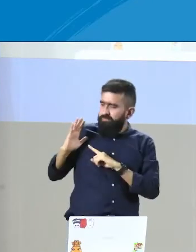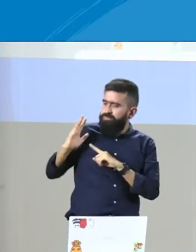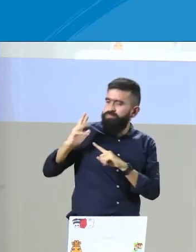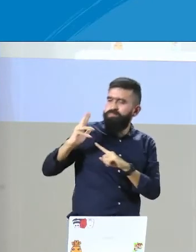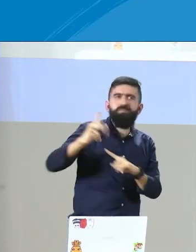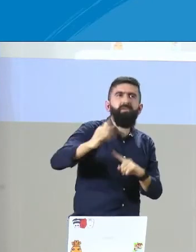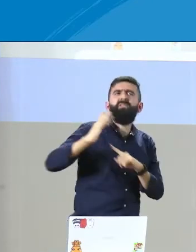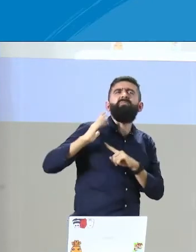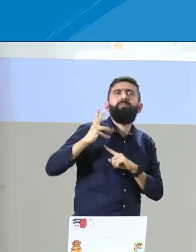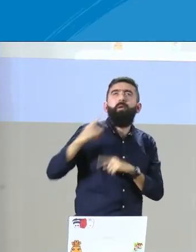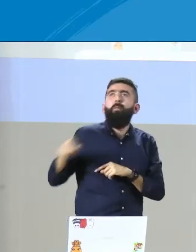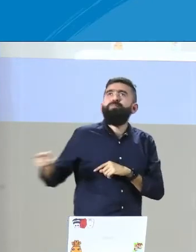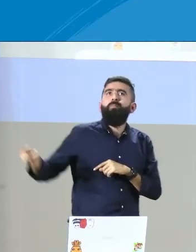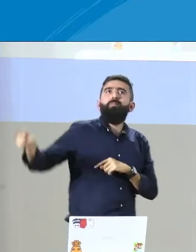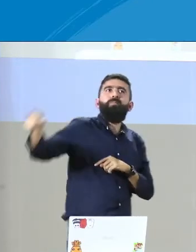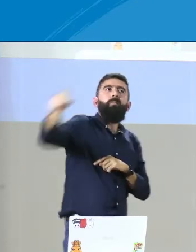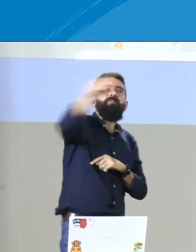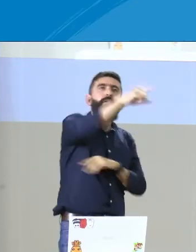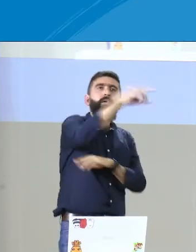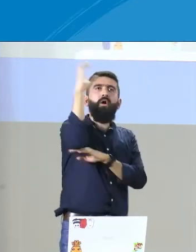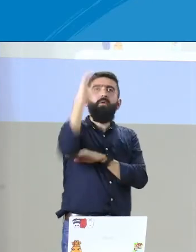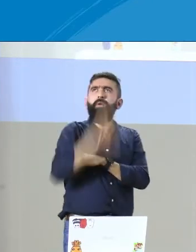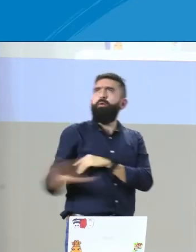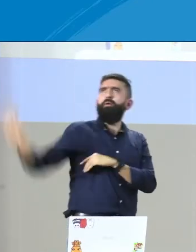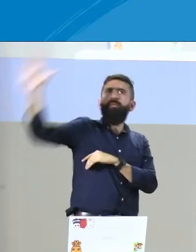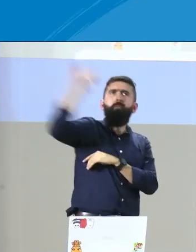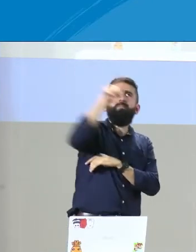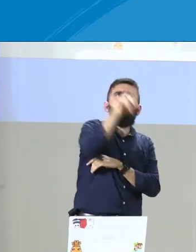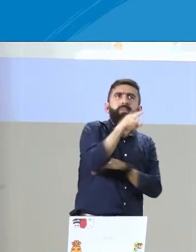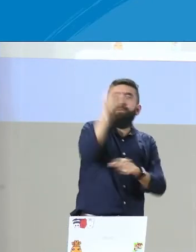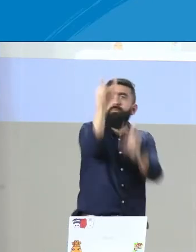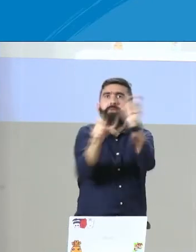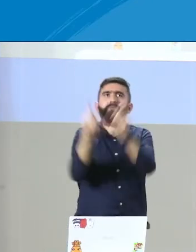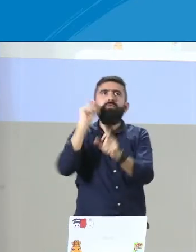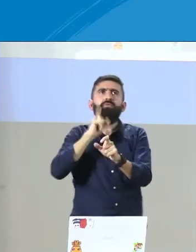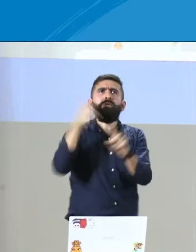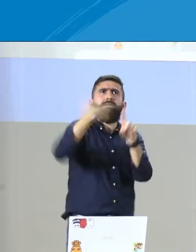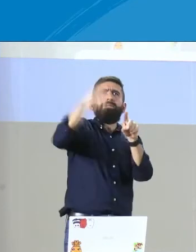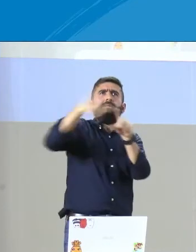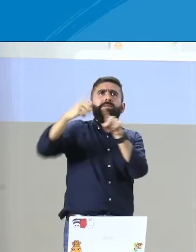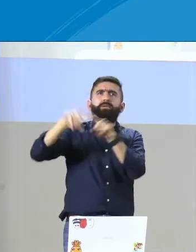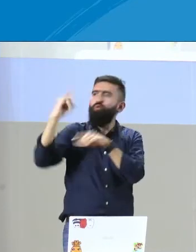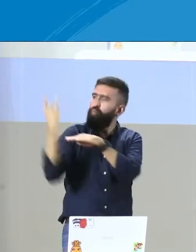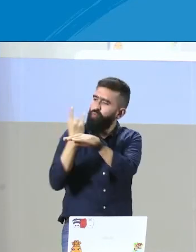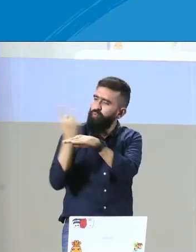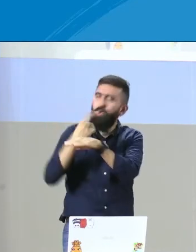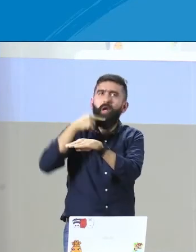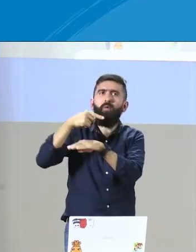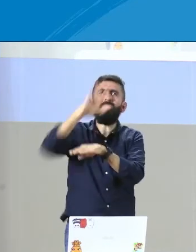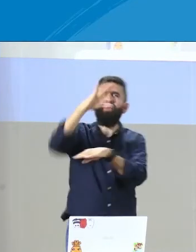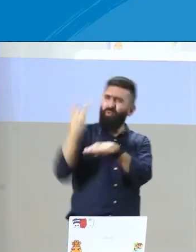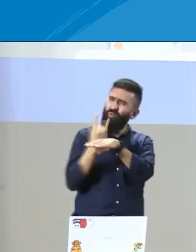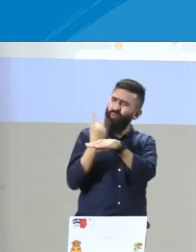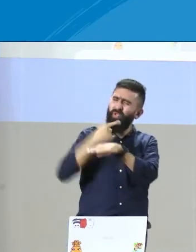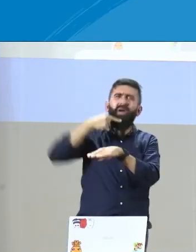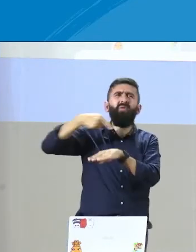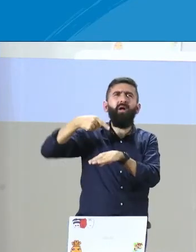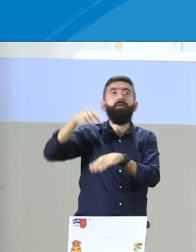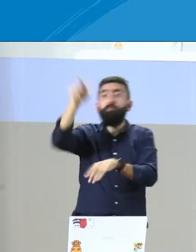el objetivo de este estudio? Entonces, a hablar del objetivo. Entonces, inicialmente es hacer una descripción de las características sociales